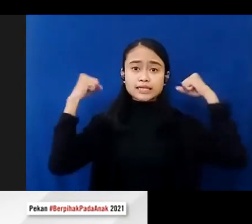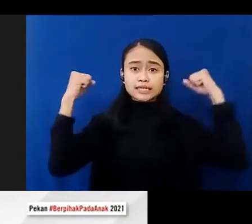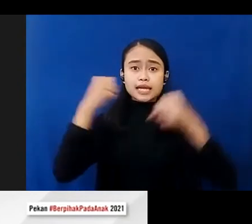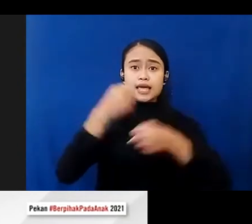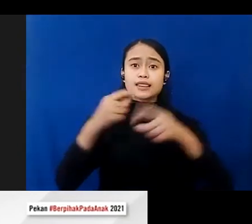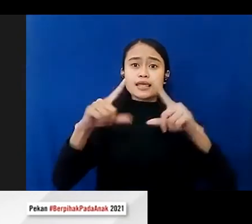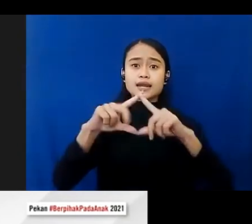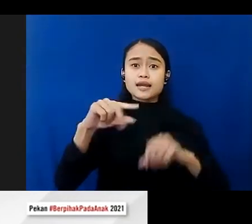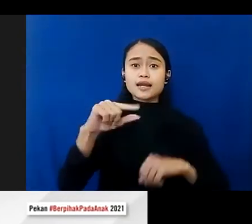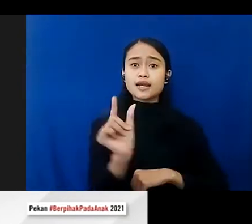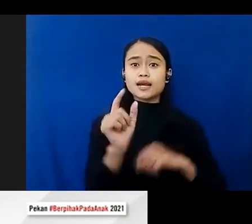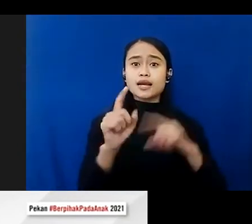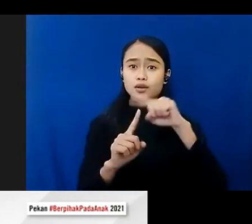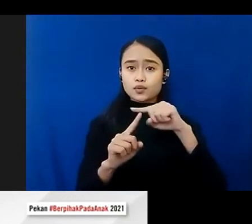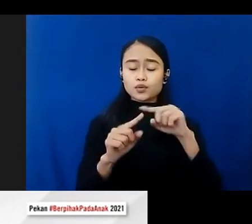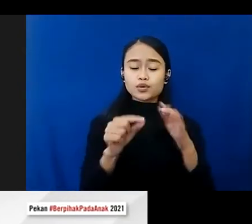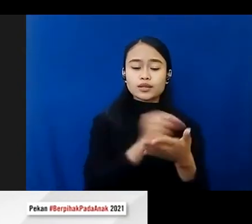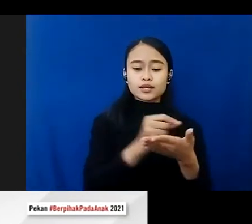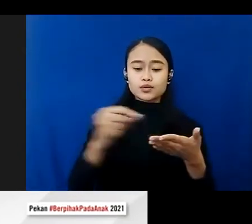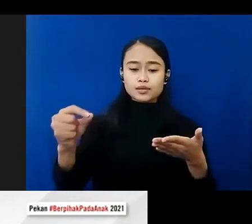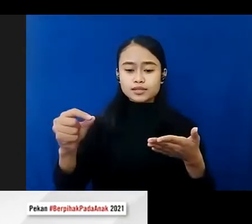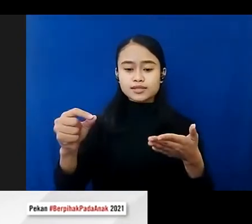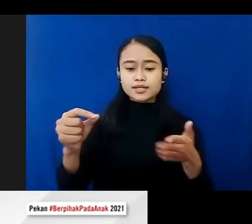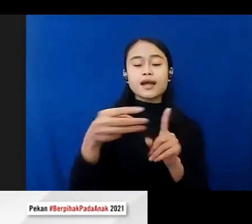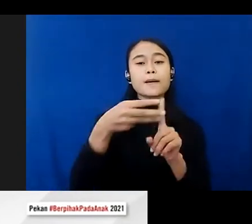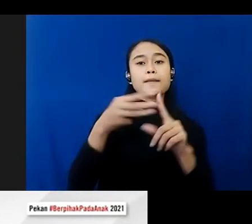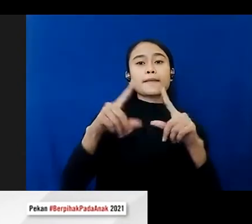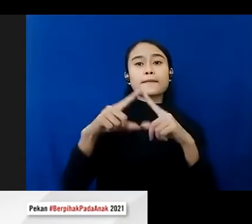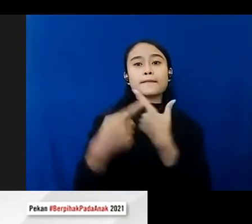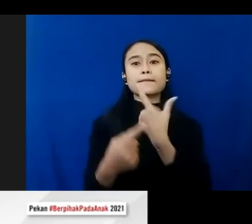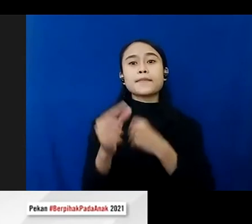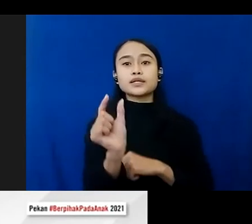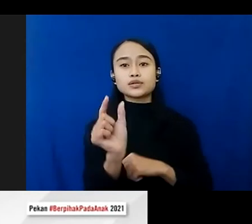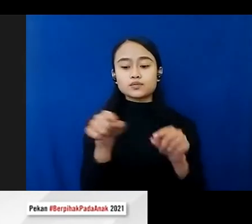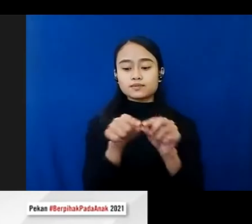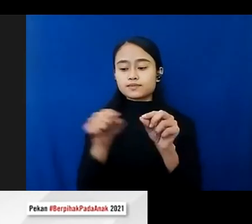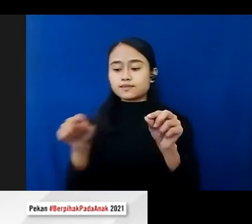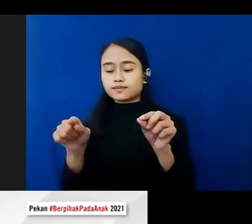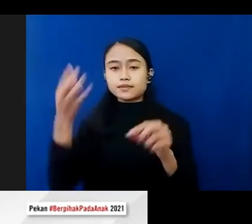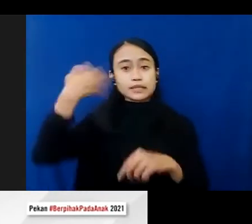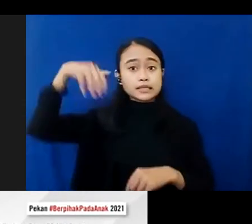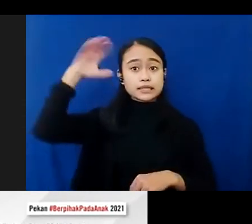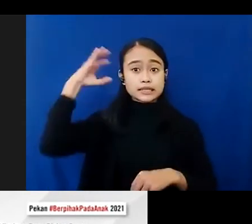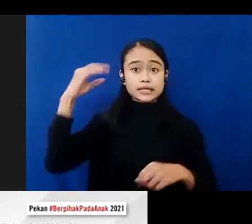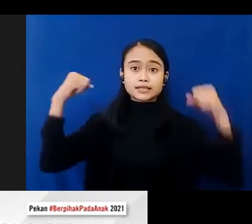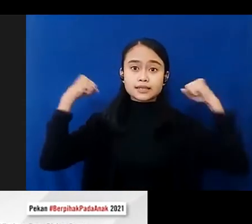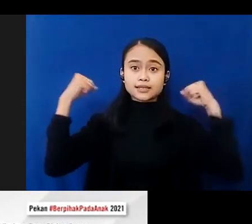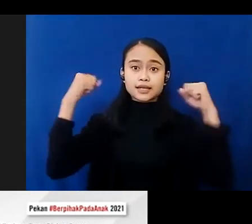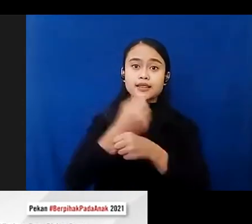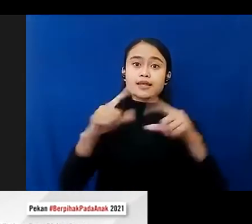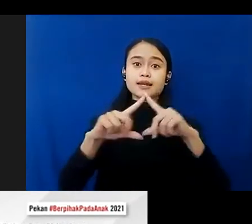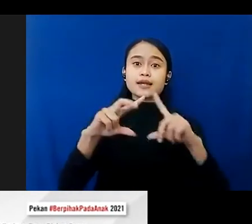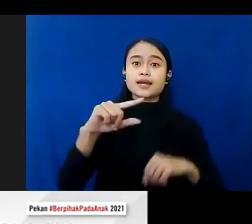Dinas Kesehatan Garut atau Dinkes Garut. Nah, seperti ini ya formatnya, jadi nama asli dan asal institusi.